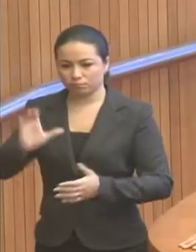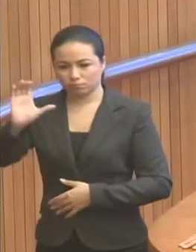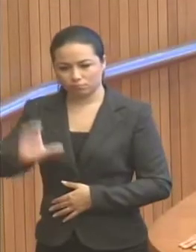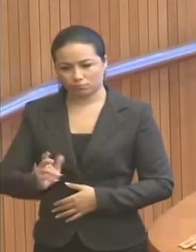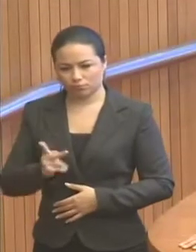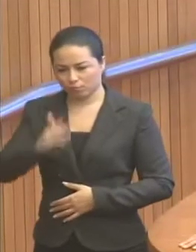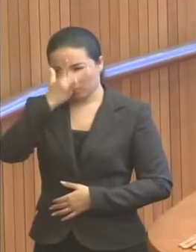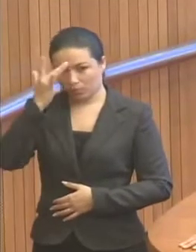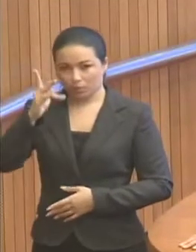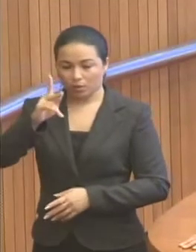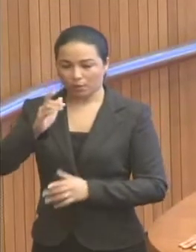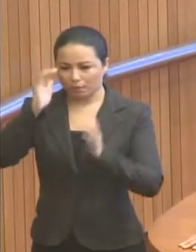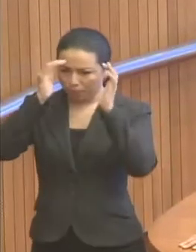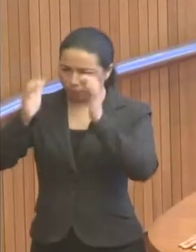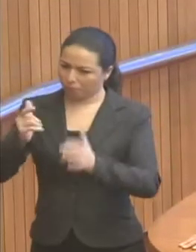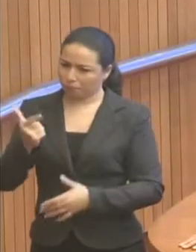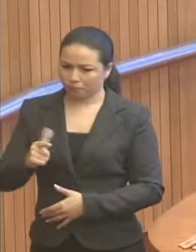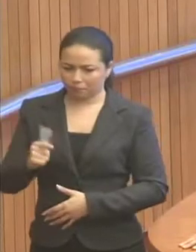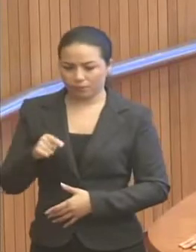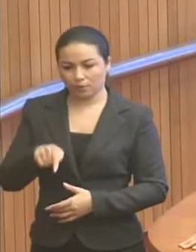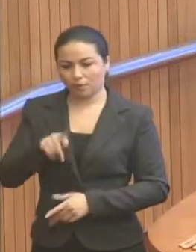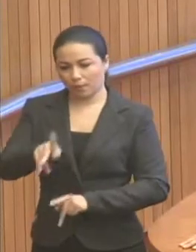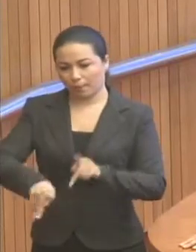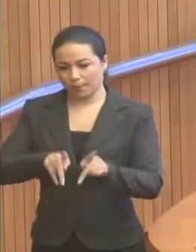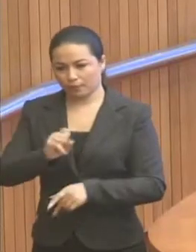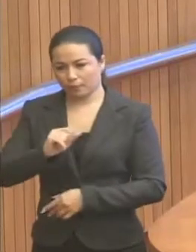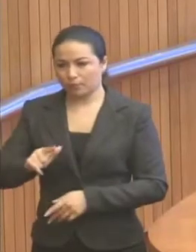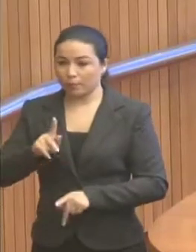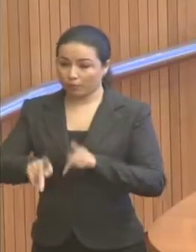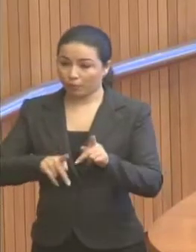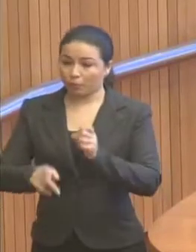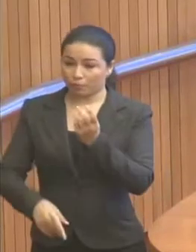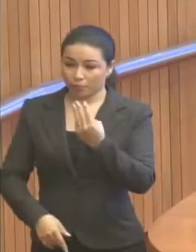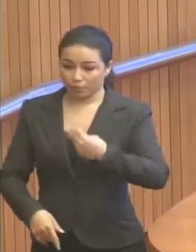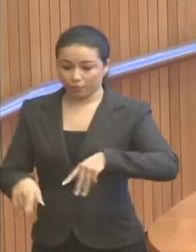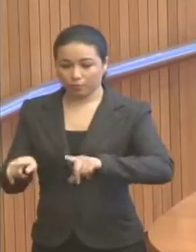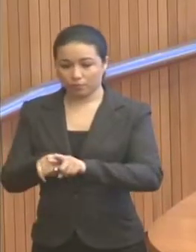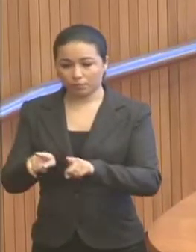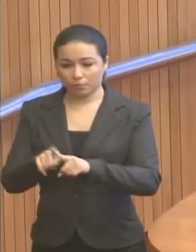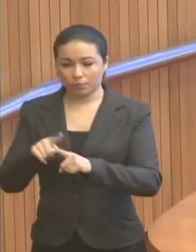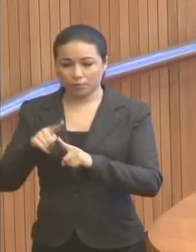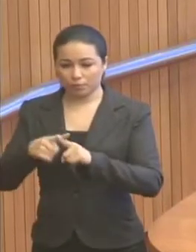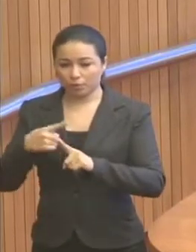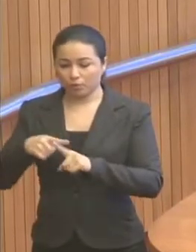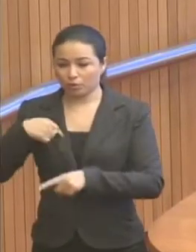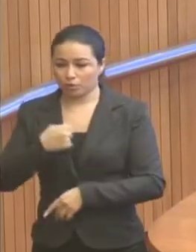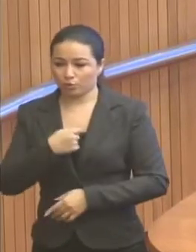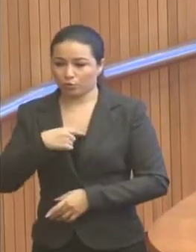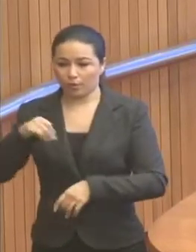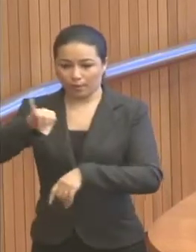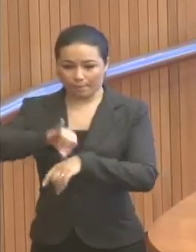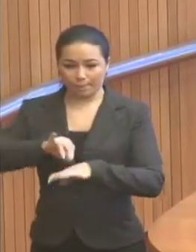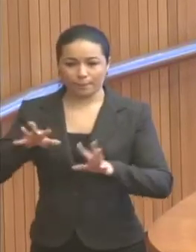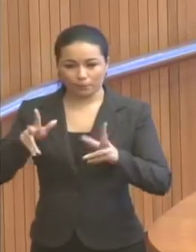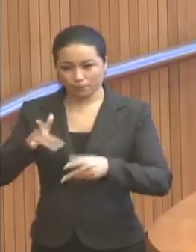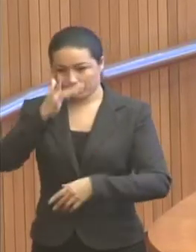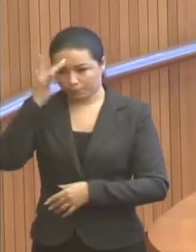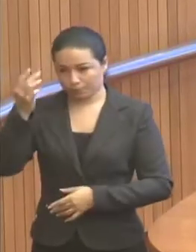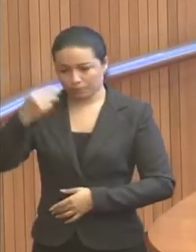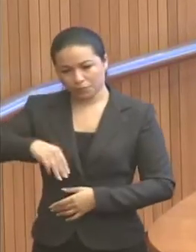desrespeito ao povo de São Luís e também ao povo do Maranhão, porque nós somos a capital de todos os maranhenses. Muito